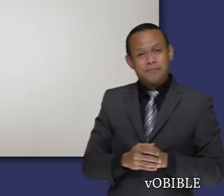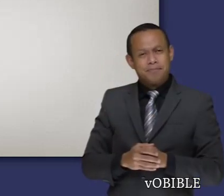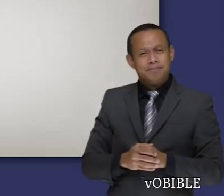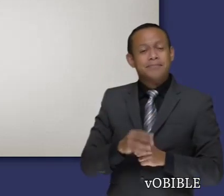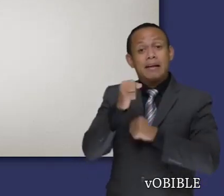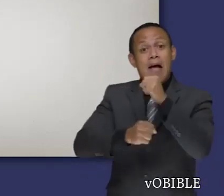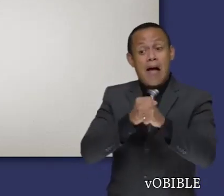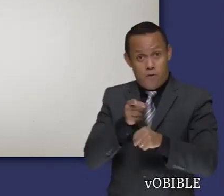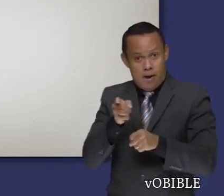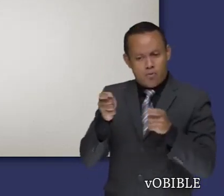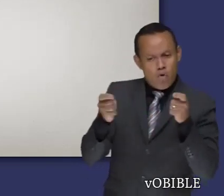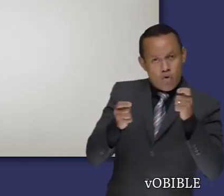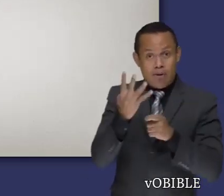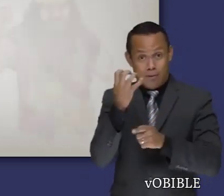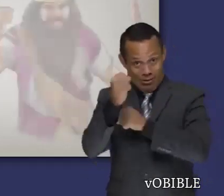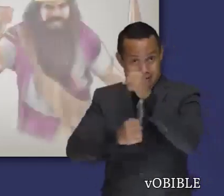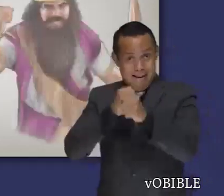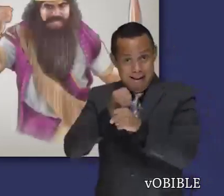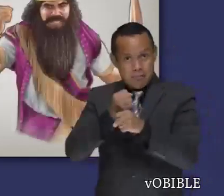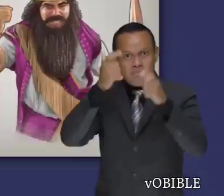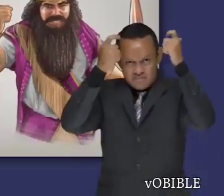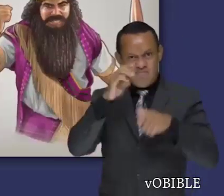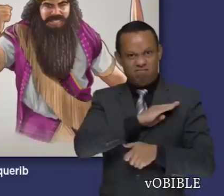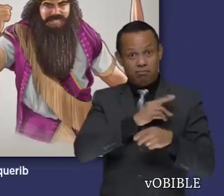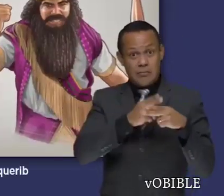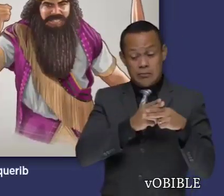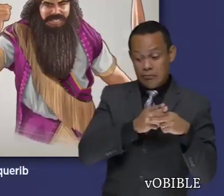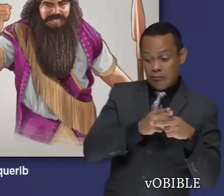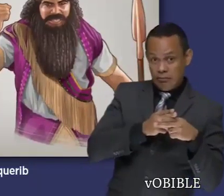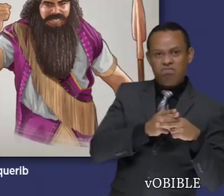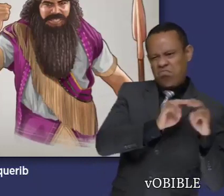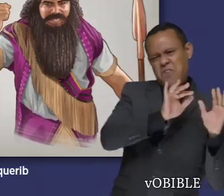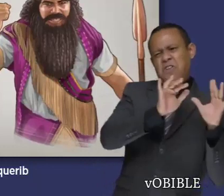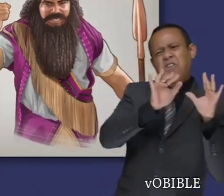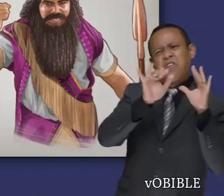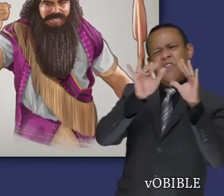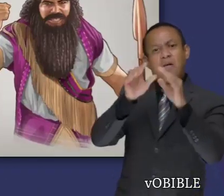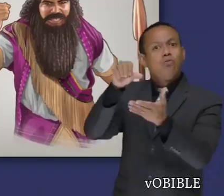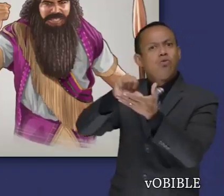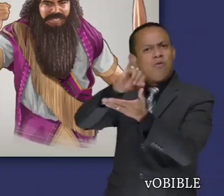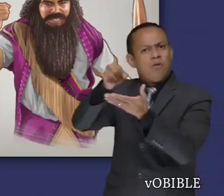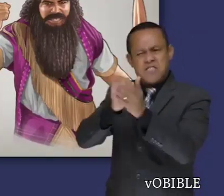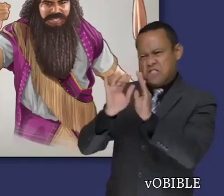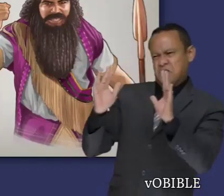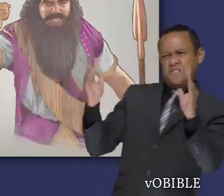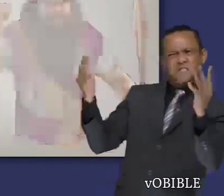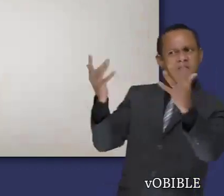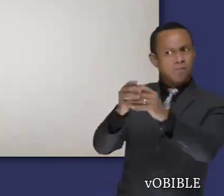En el año 14 de su reinado, Senaquerib, el rey de Asiria, invade Judá y amenaza a Jerusalén.